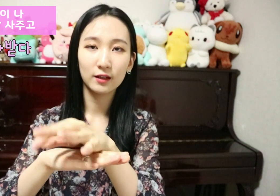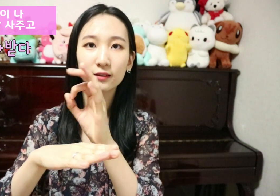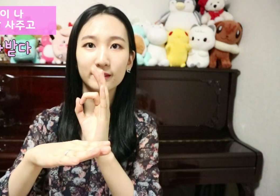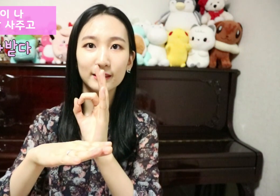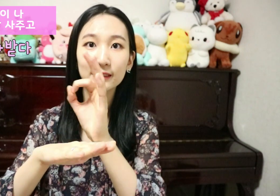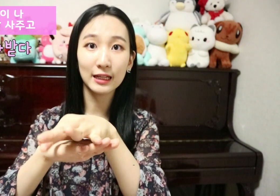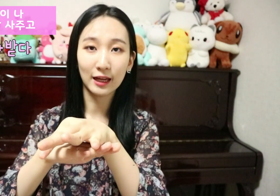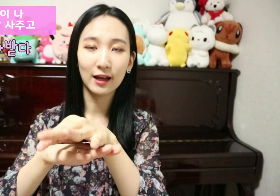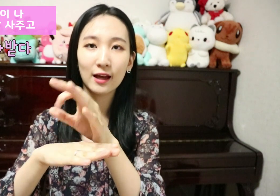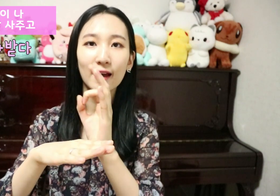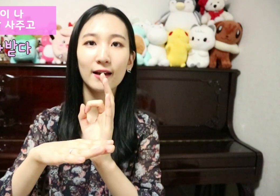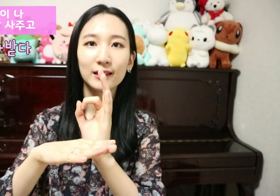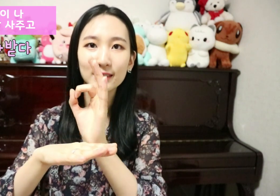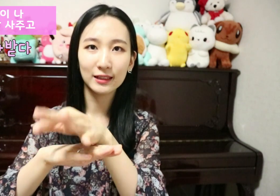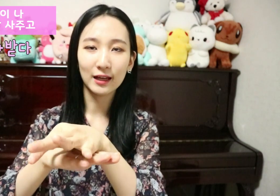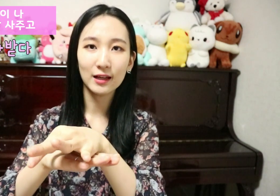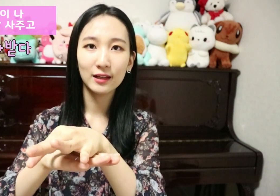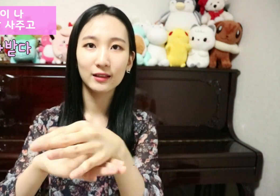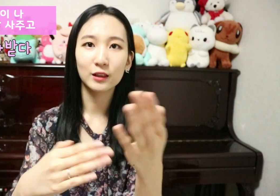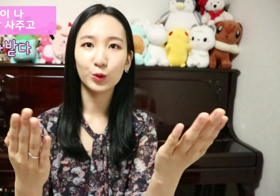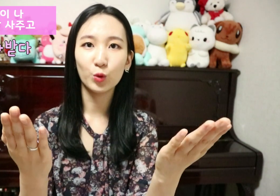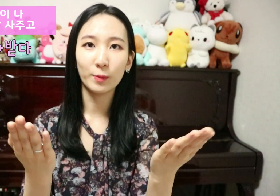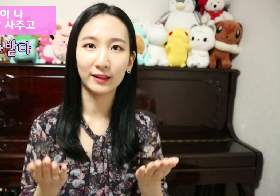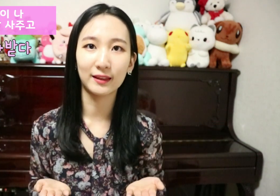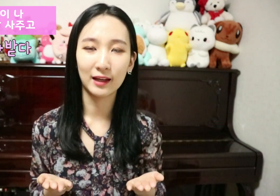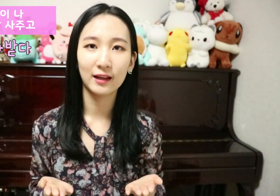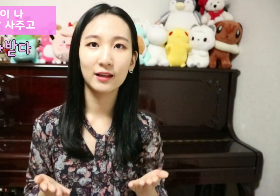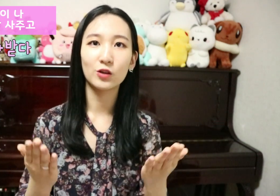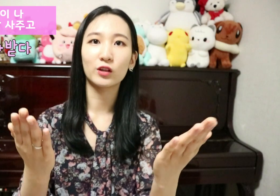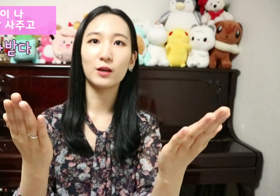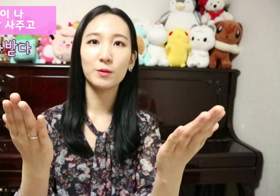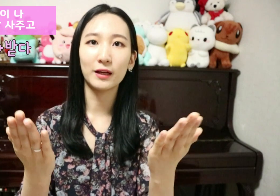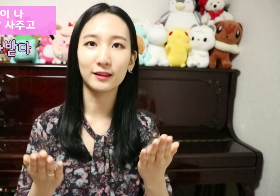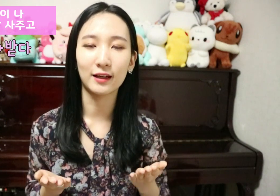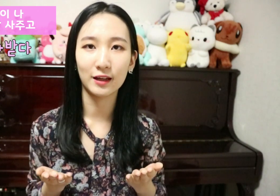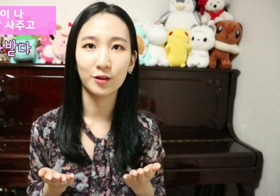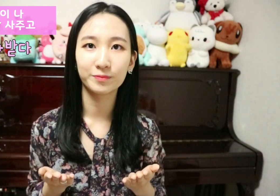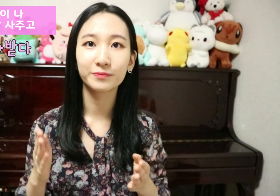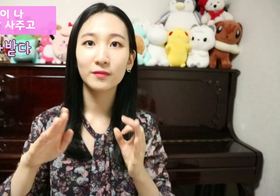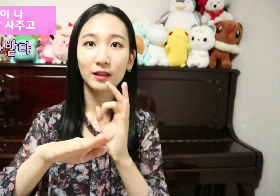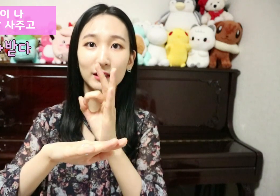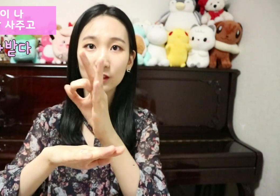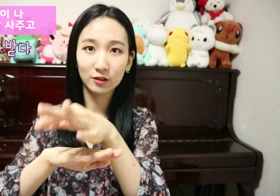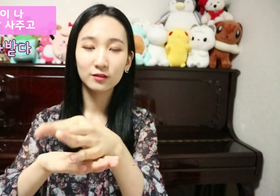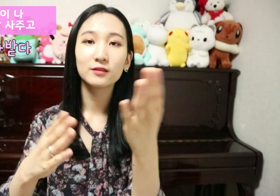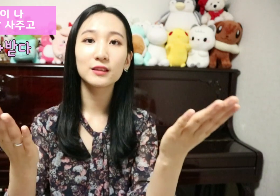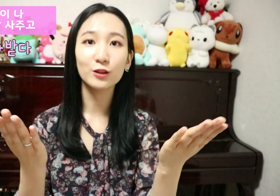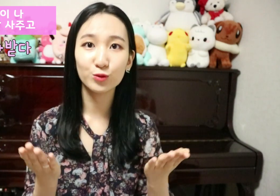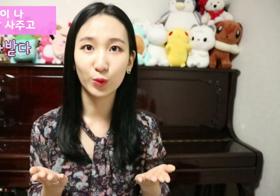사다 사다 그리고 받다 이렇게 하면 받다예요 그래서 사주고